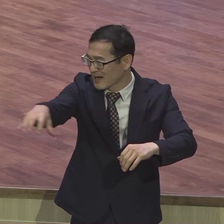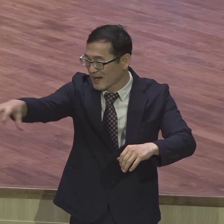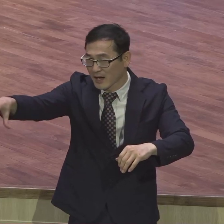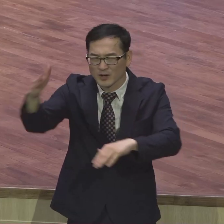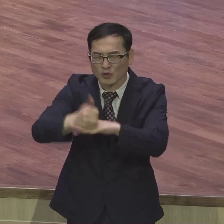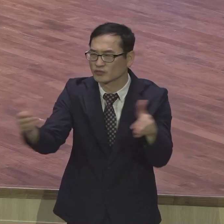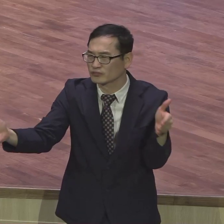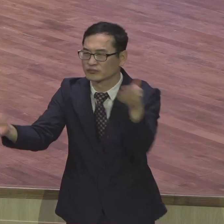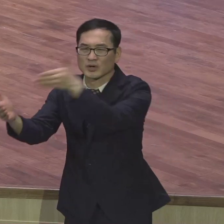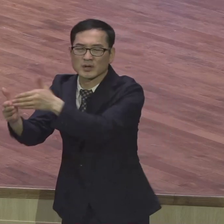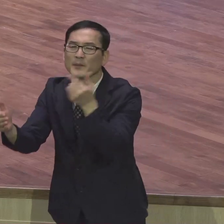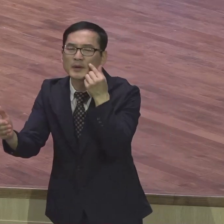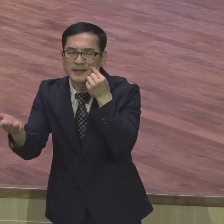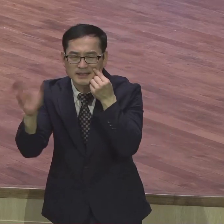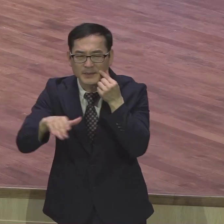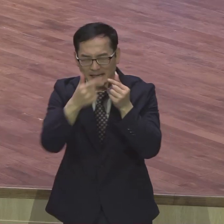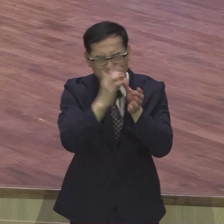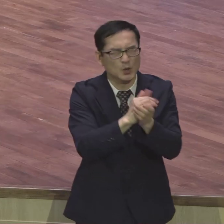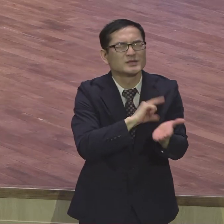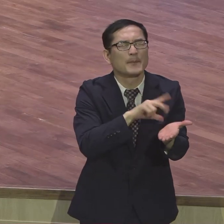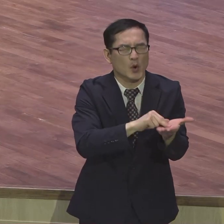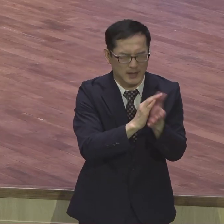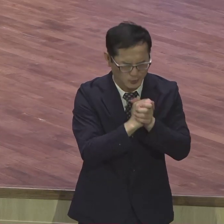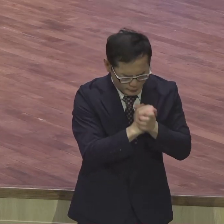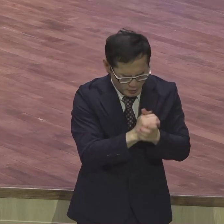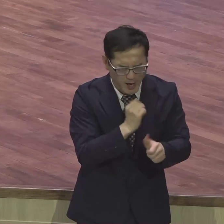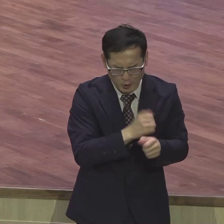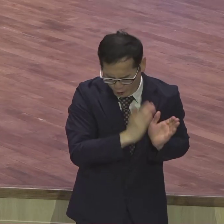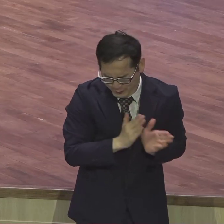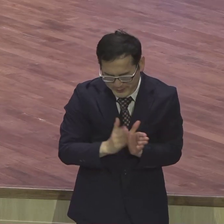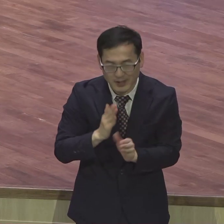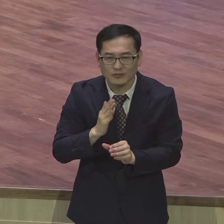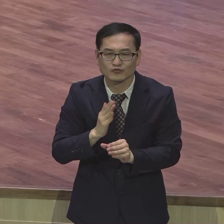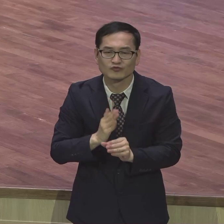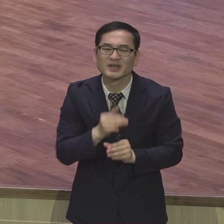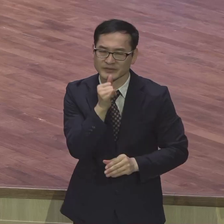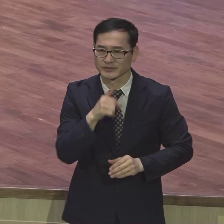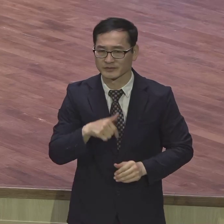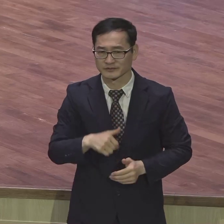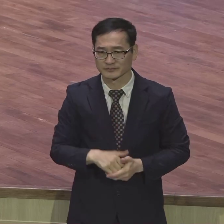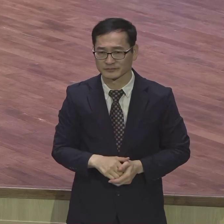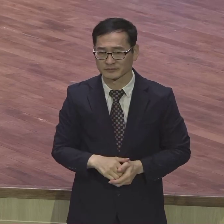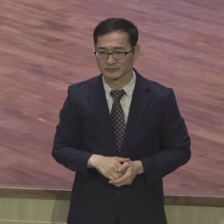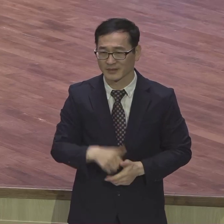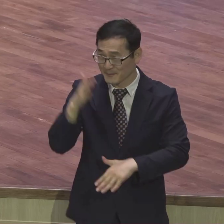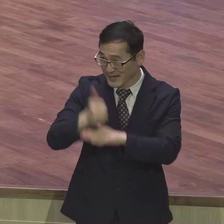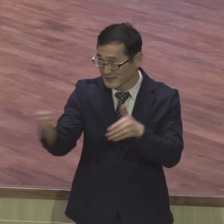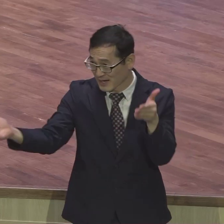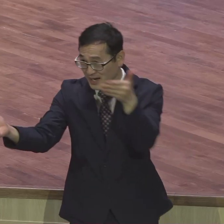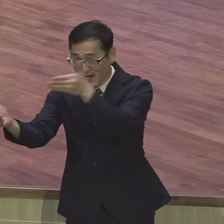기도 제물 가지고 있었다니까 서바냐가 가게 해달라고 237 나라를 우리가 못 가지만 기도 제물 가지고 있어야지